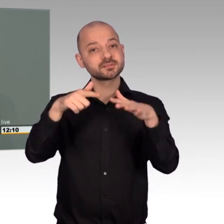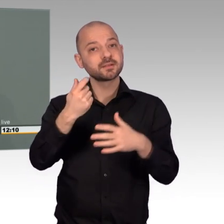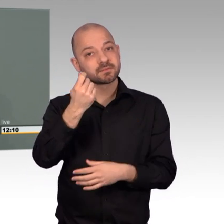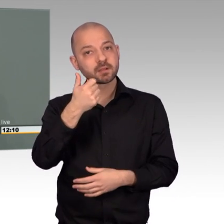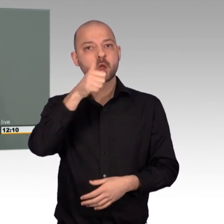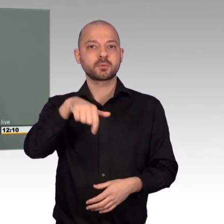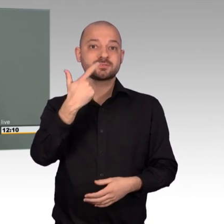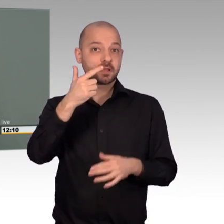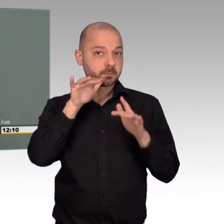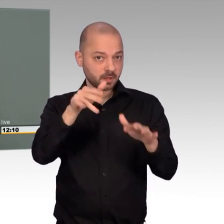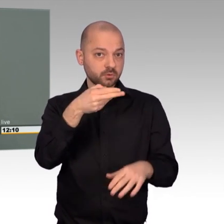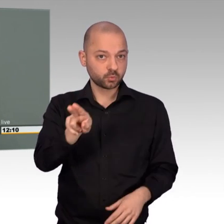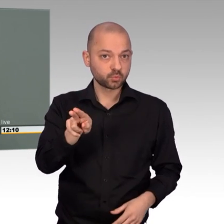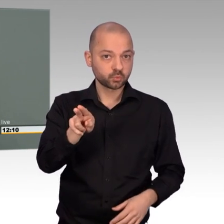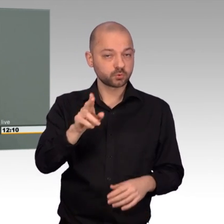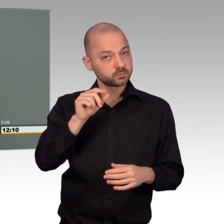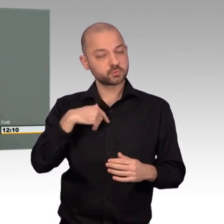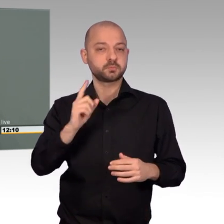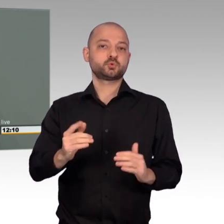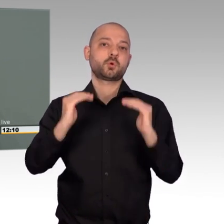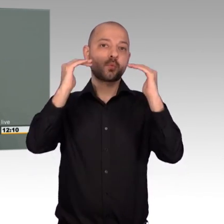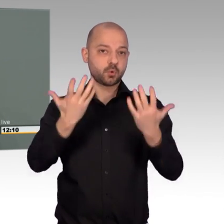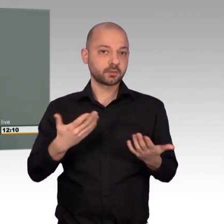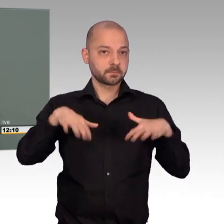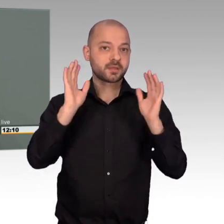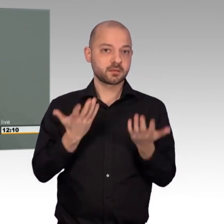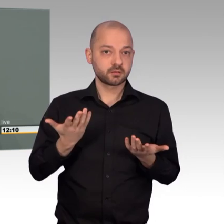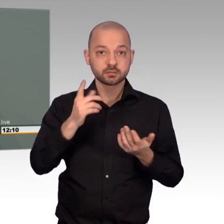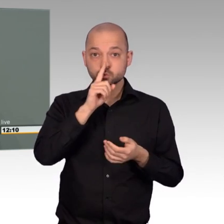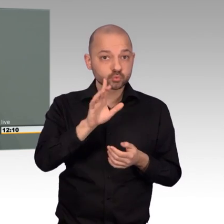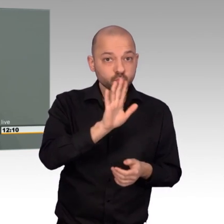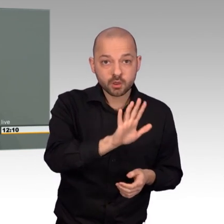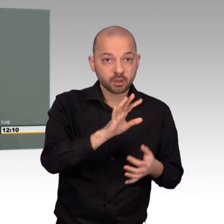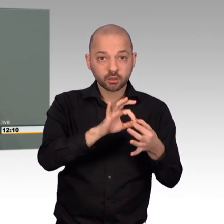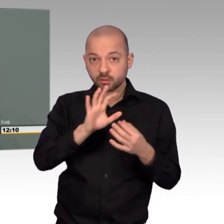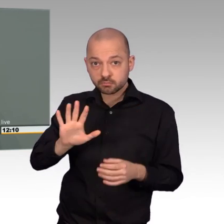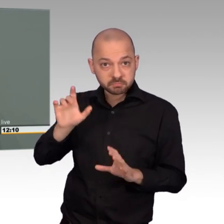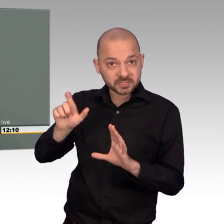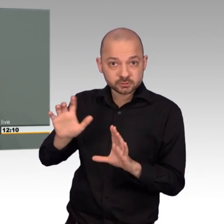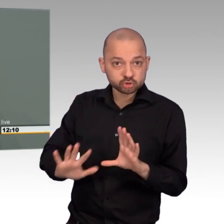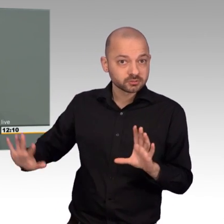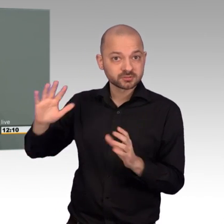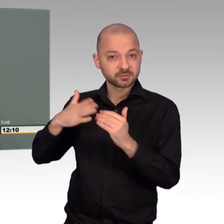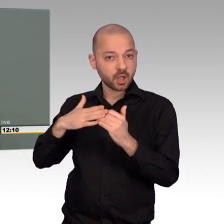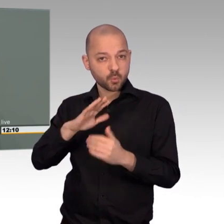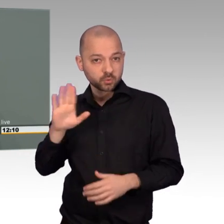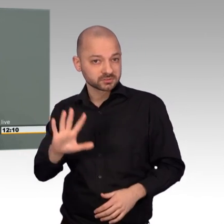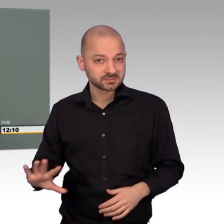Kernanliegen der SPD und das ist auch bei den Verhandlungen deutlich geworden. Und wir werden hier nicht lockerlassen. Vielen Dank.